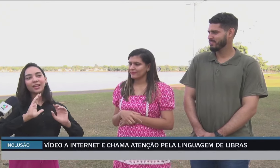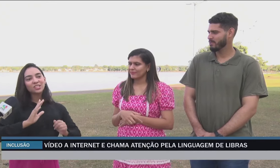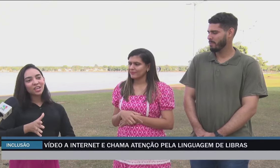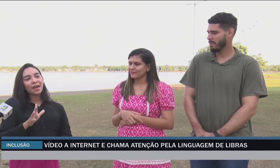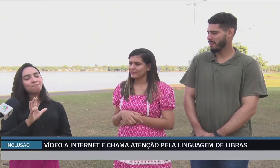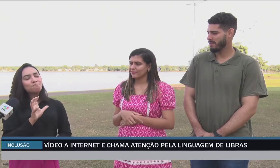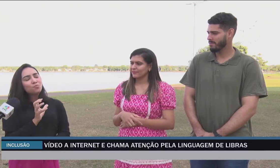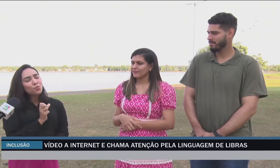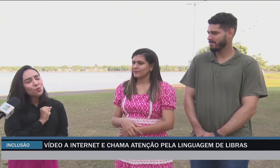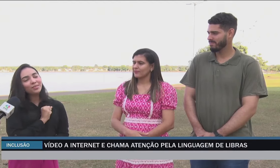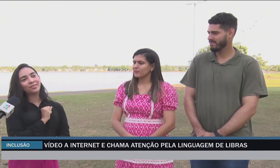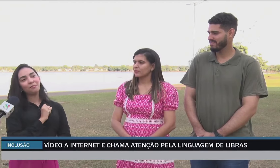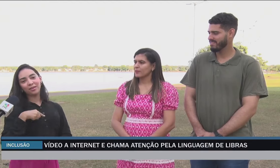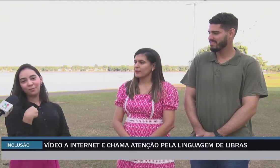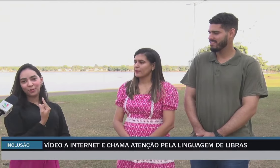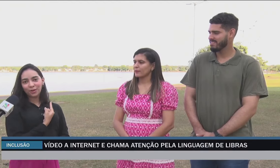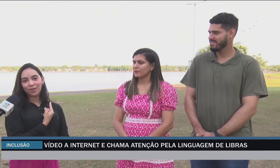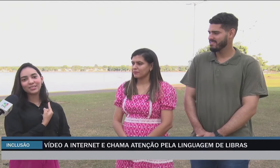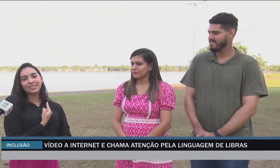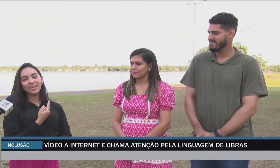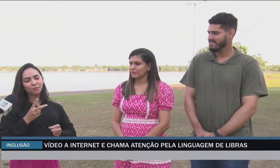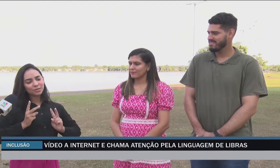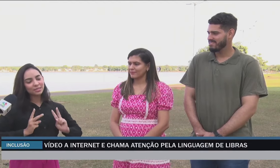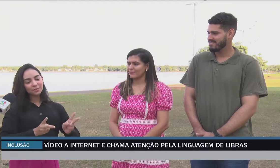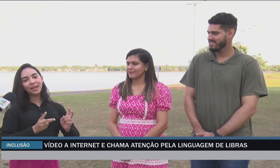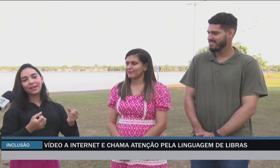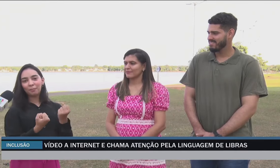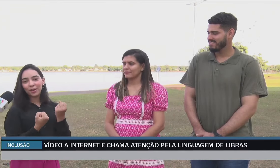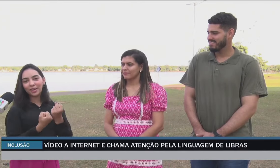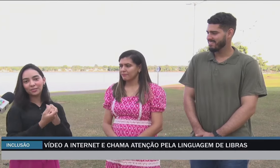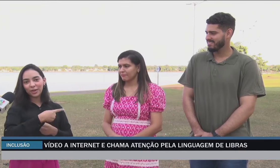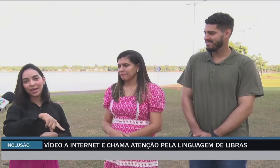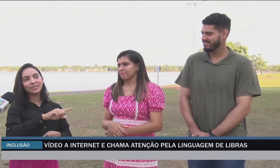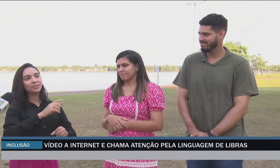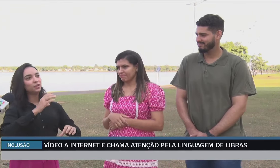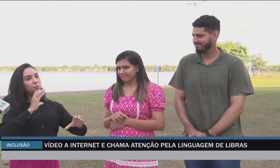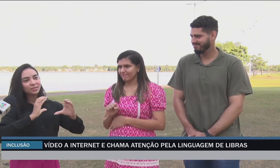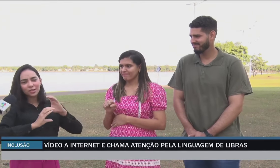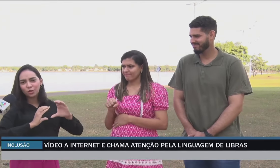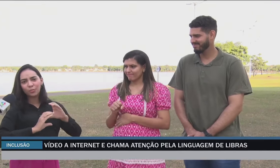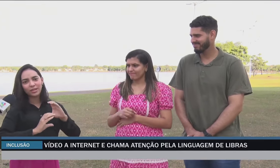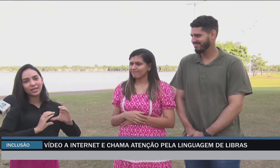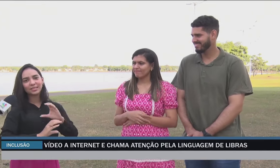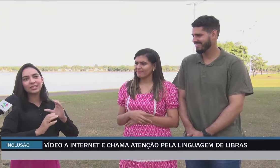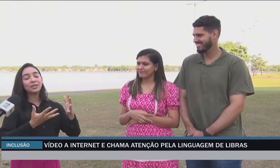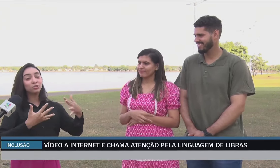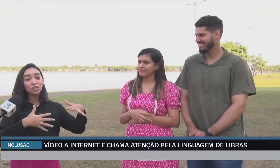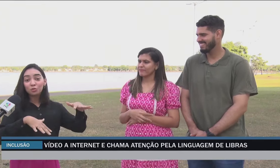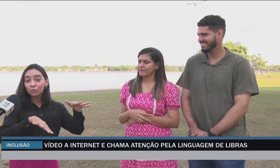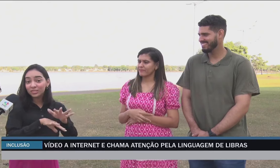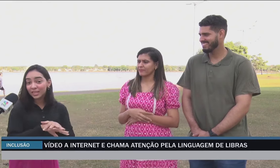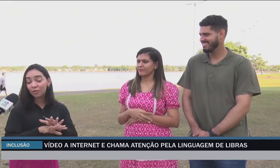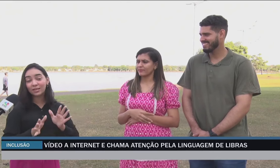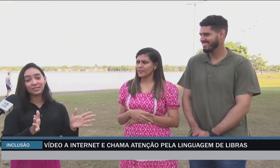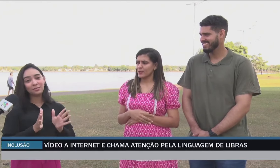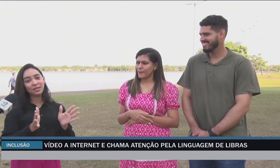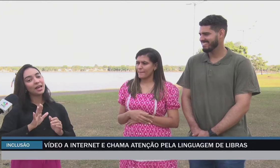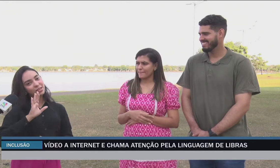ela já é muito amada por nós. E eu vou sempre estar ali apoiando eles em todo o processo de comunicação, de inclusão, acessibilidade,